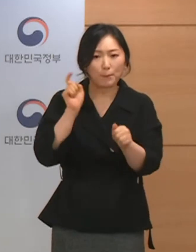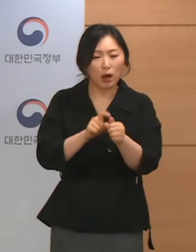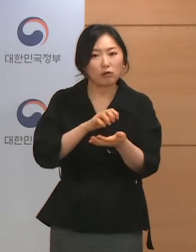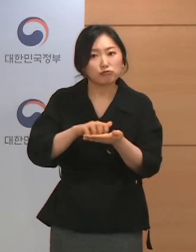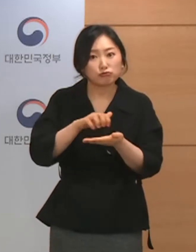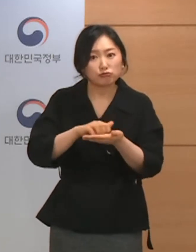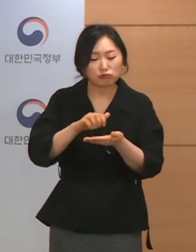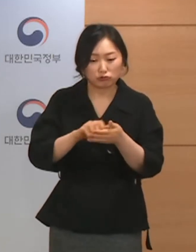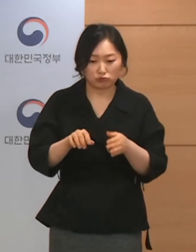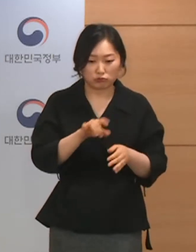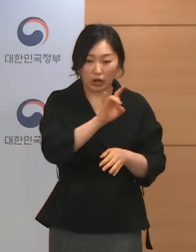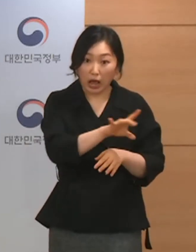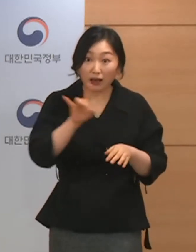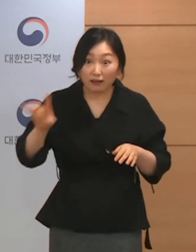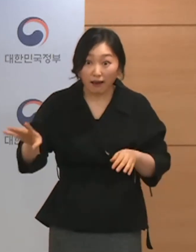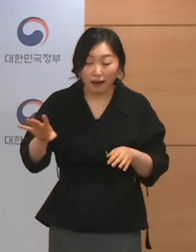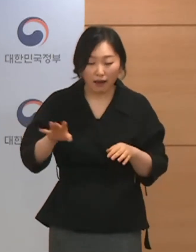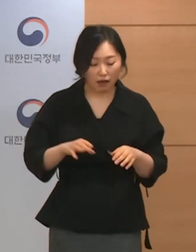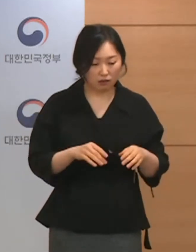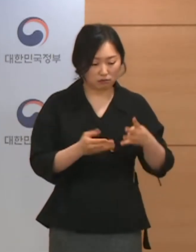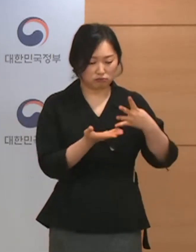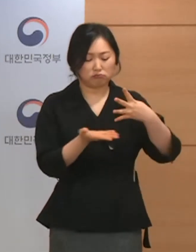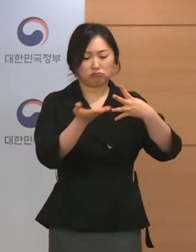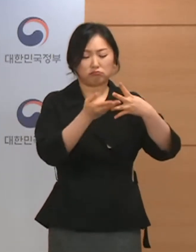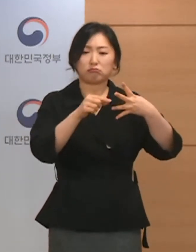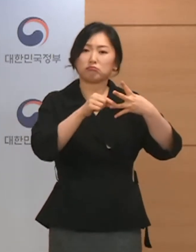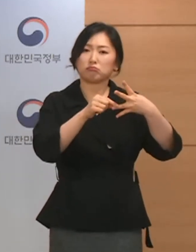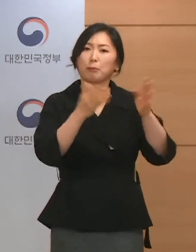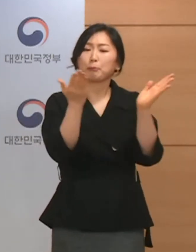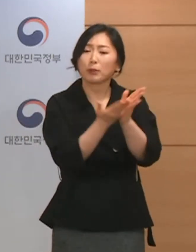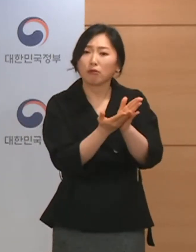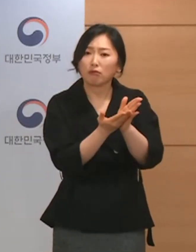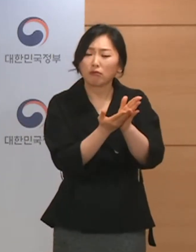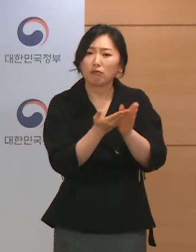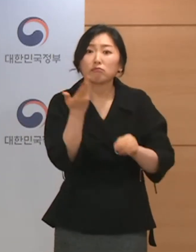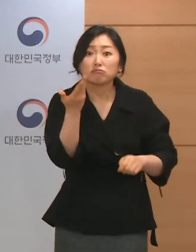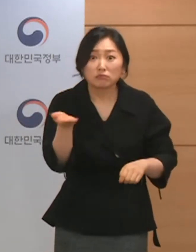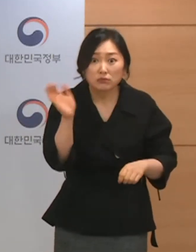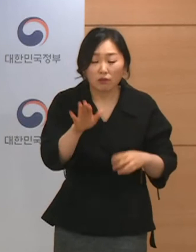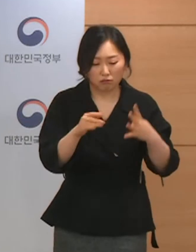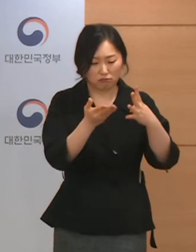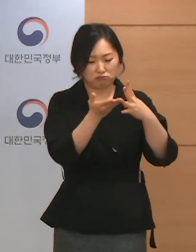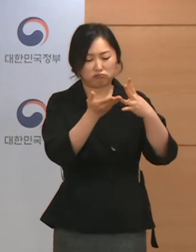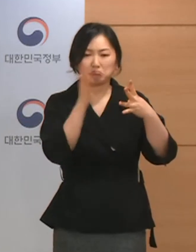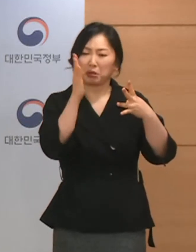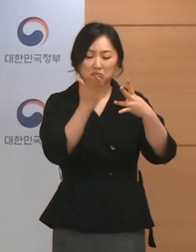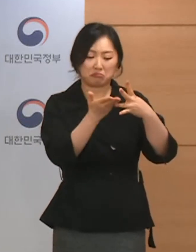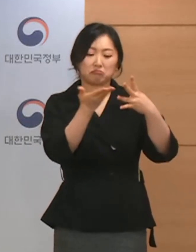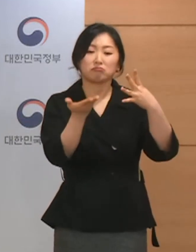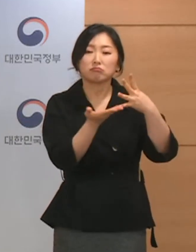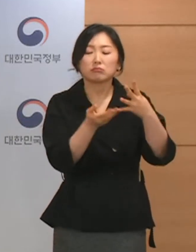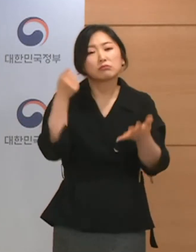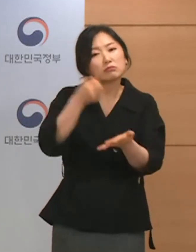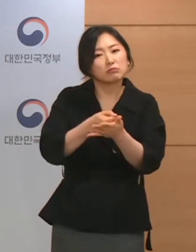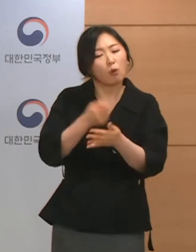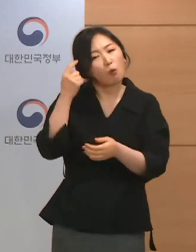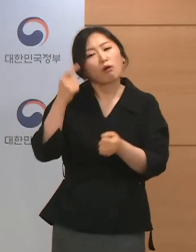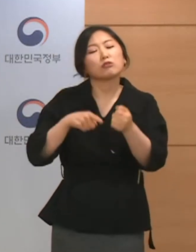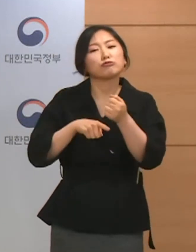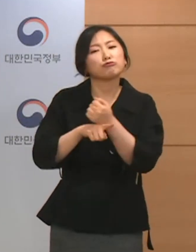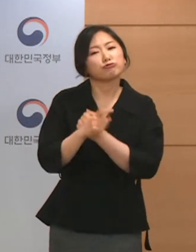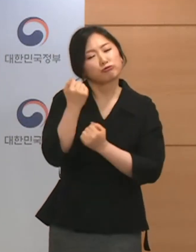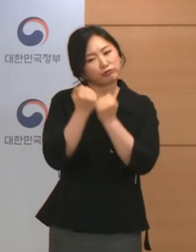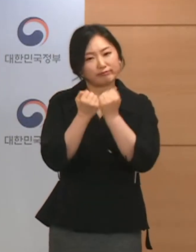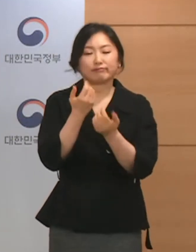각각 해당 지역의 2단계 수준에 해당합니다. 그럼에도 1단계로 정한 건 어떤 상황을 고려한